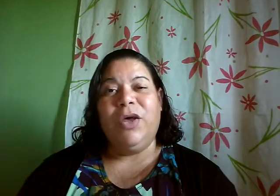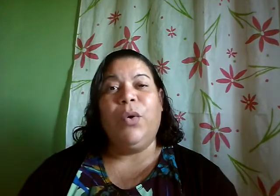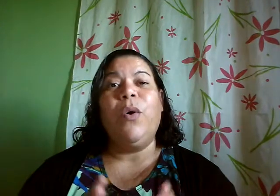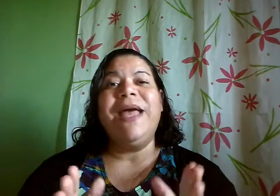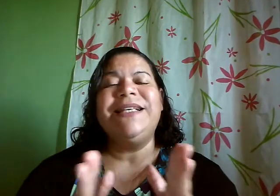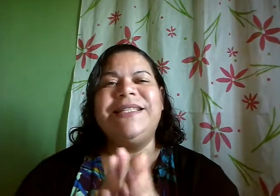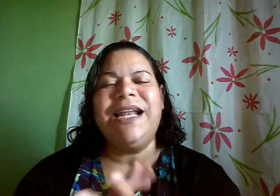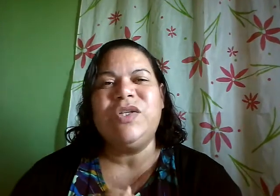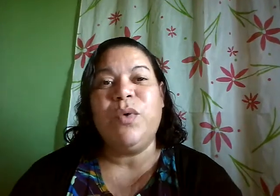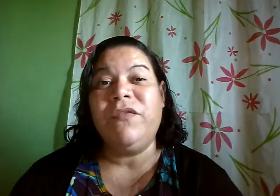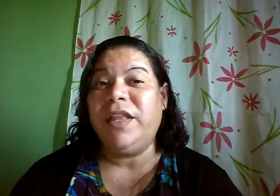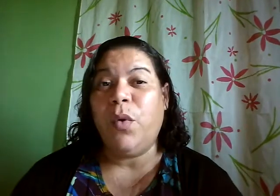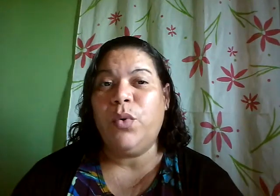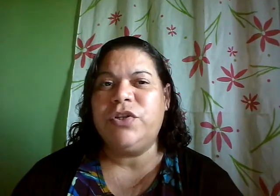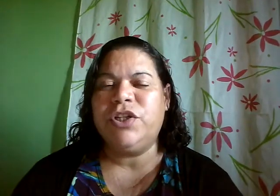Como é que está a sua vida hoje?